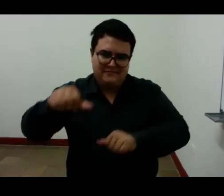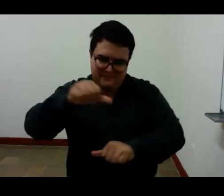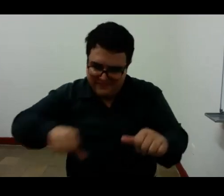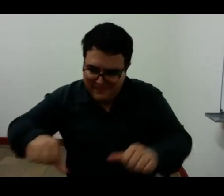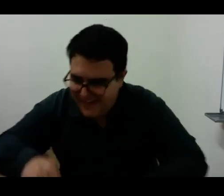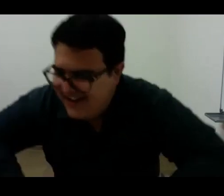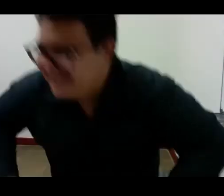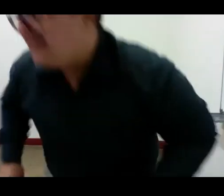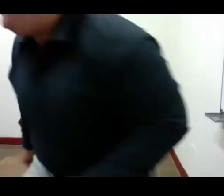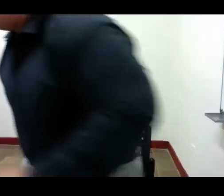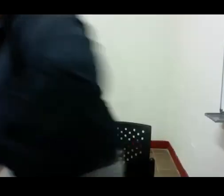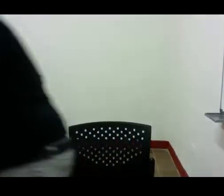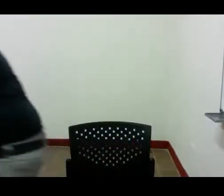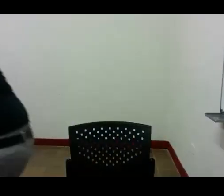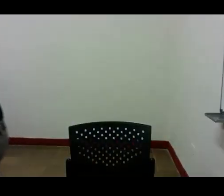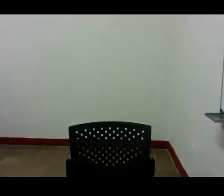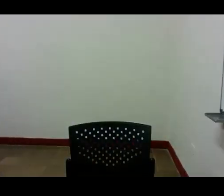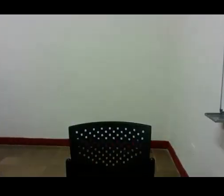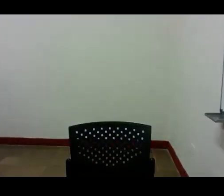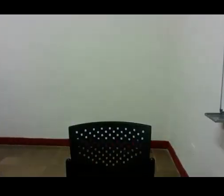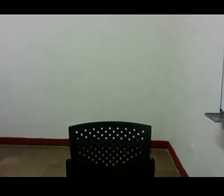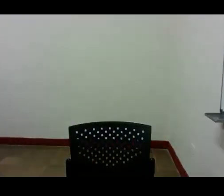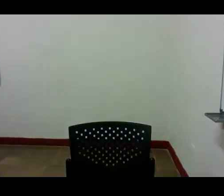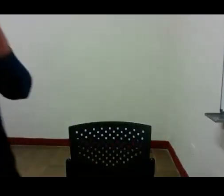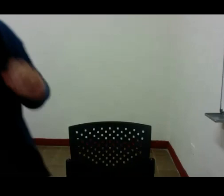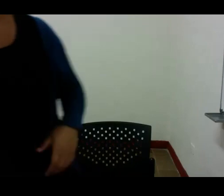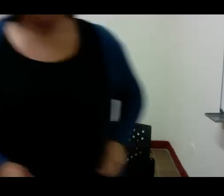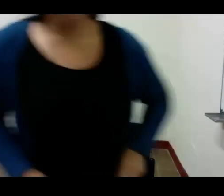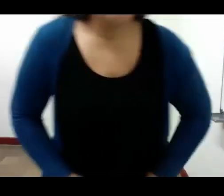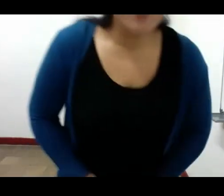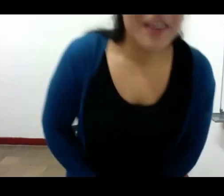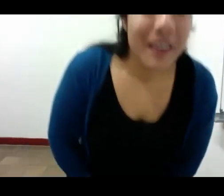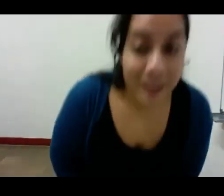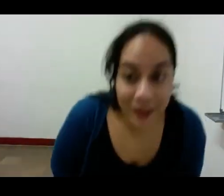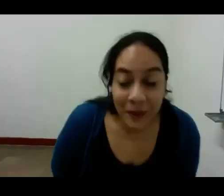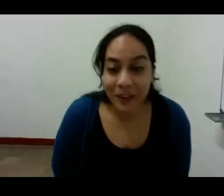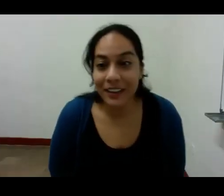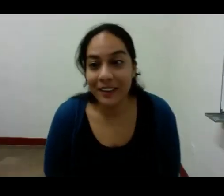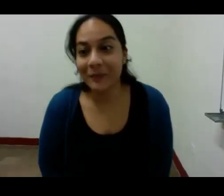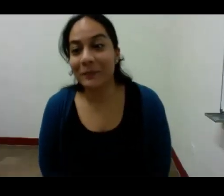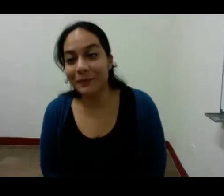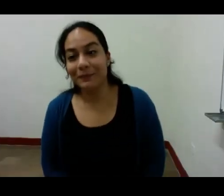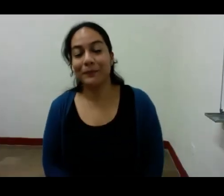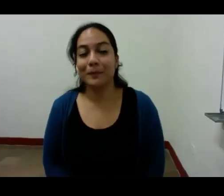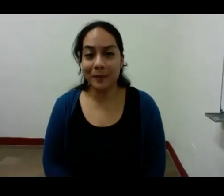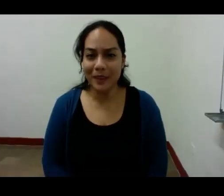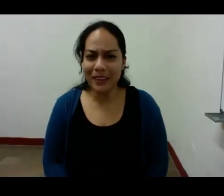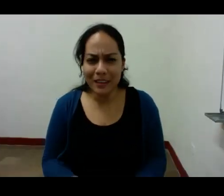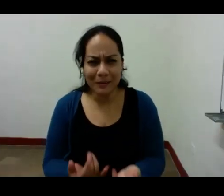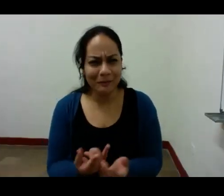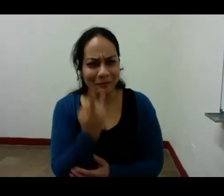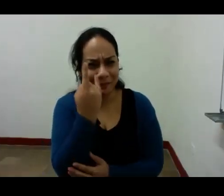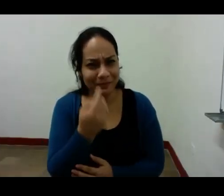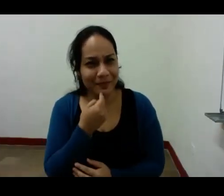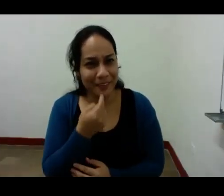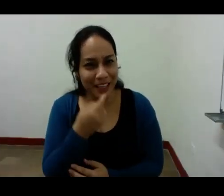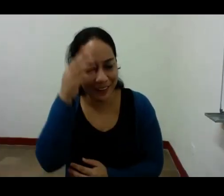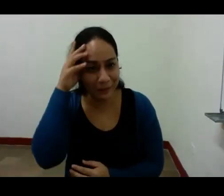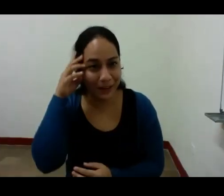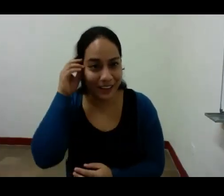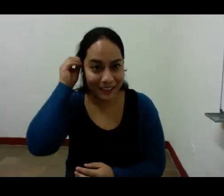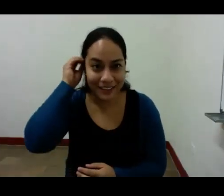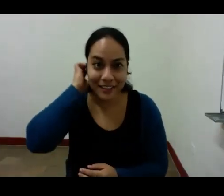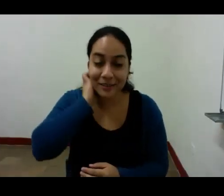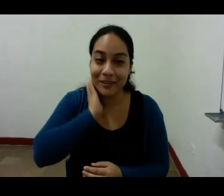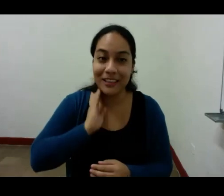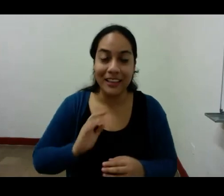cierro conmigo ser idéntico a sí mismo es algo que la salud de Pessoa no